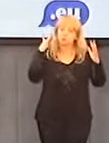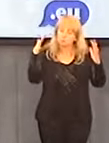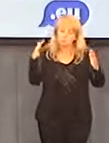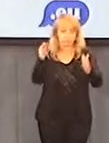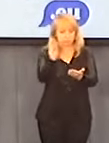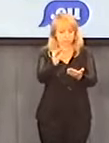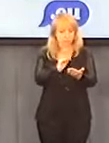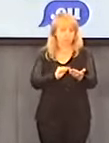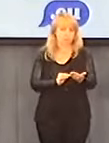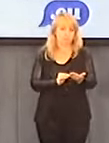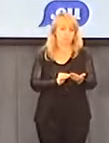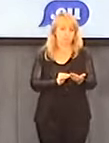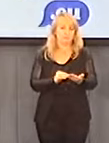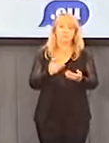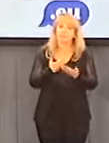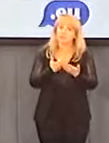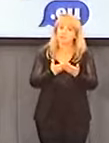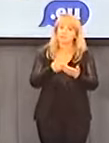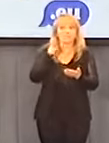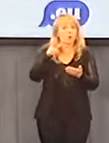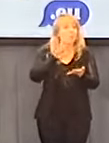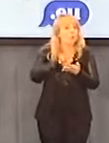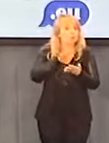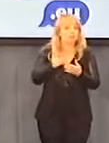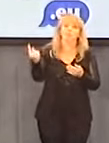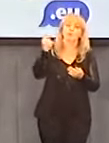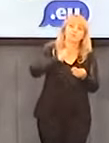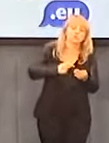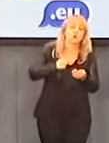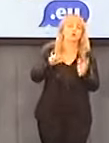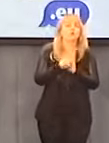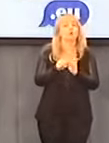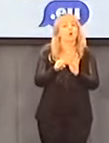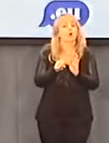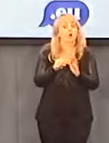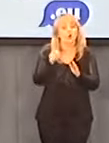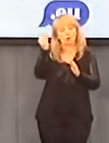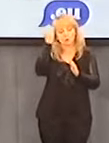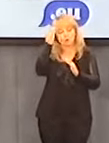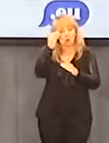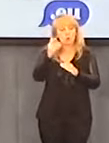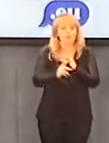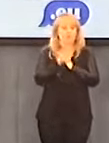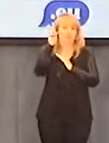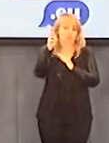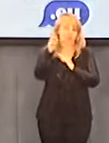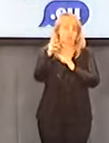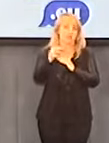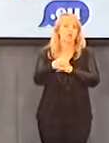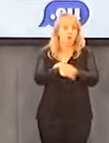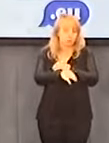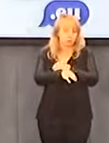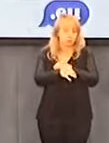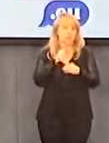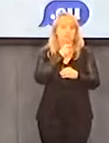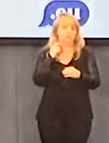Z taką opinią się przychodzi do seminarium duchownego. Każdy kandydat przychodzi z taką opinią. Od proboszcza, od